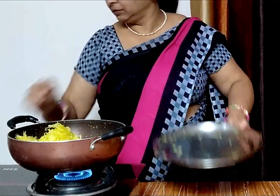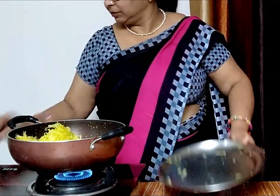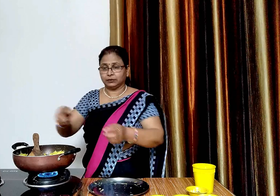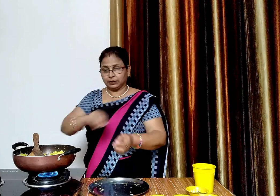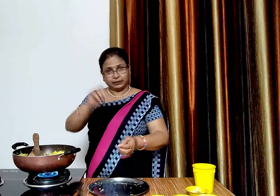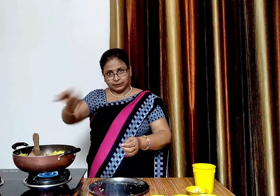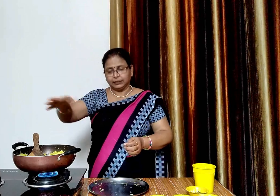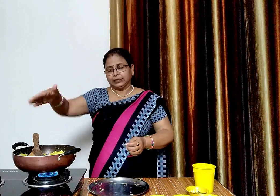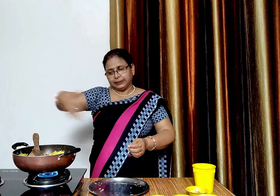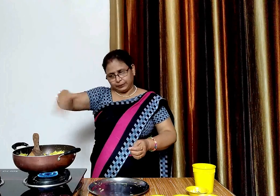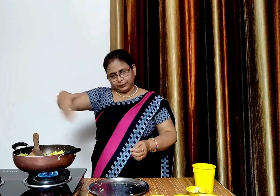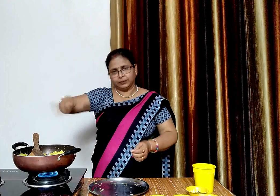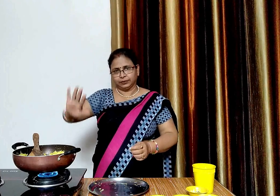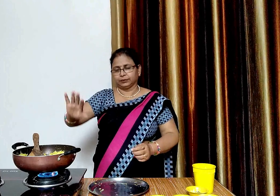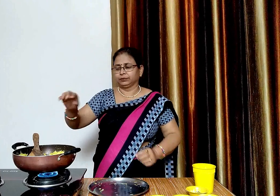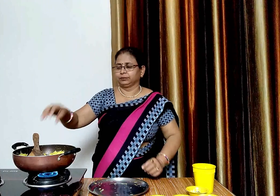और थोड़ी देर तक पका लेंगे